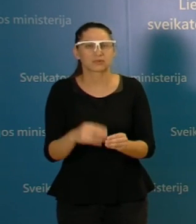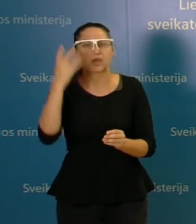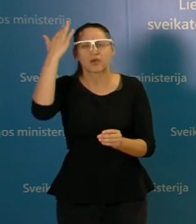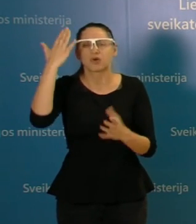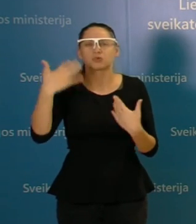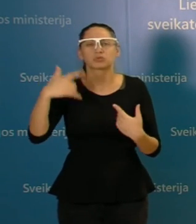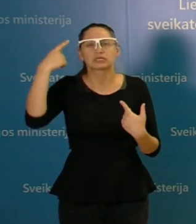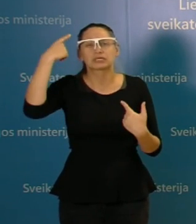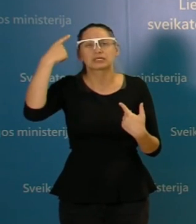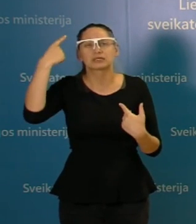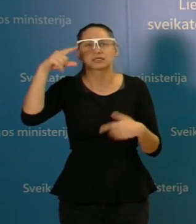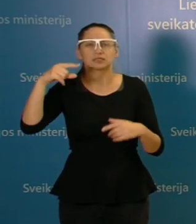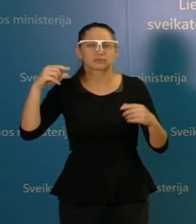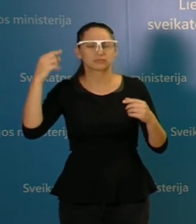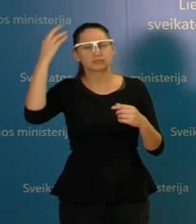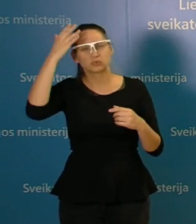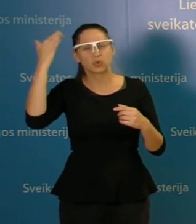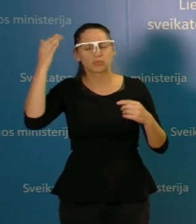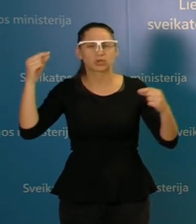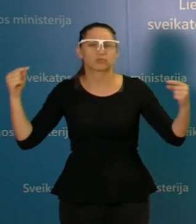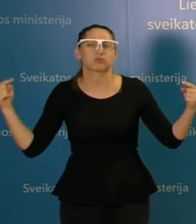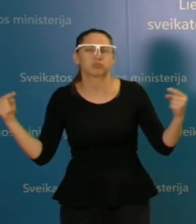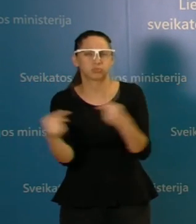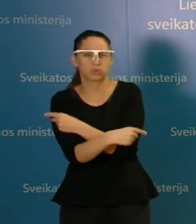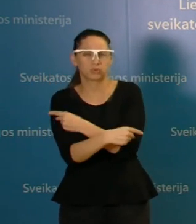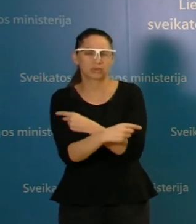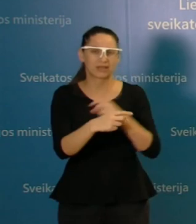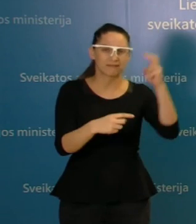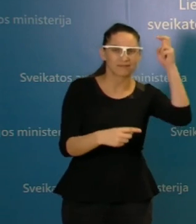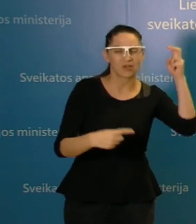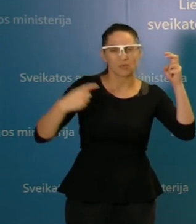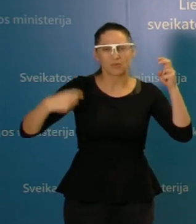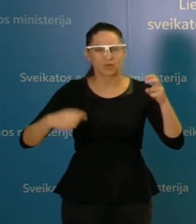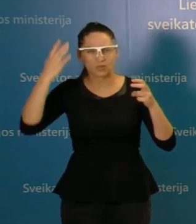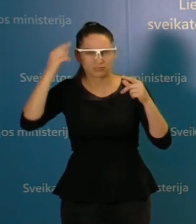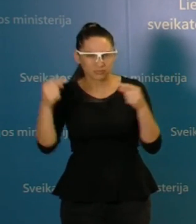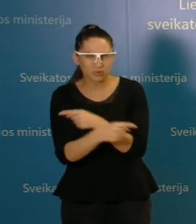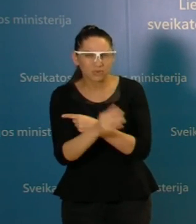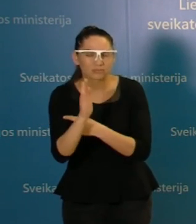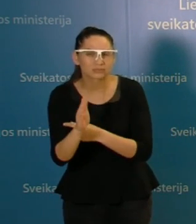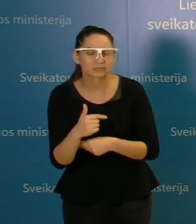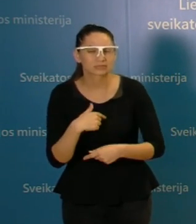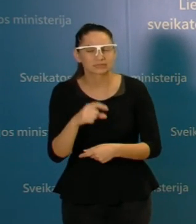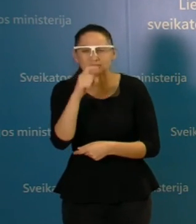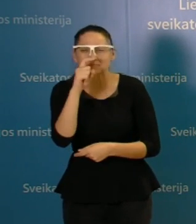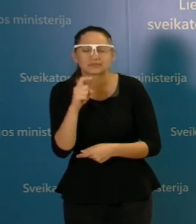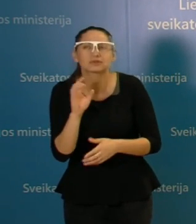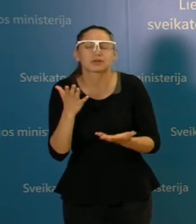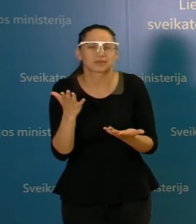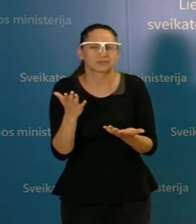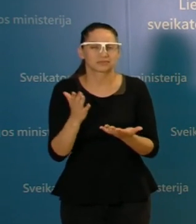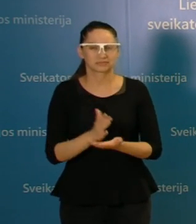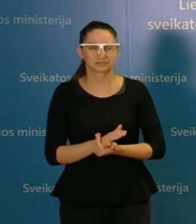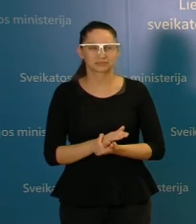kokius, nors, nežinau, kardinaliai priešingus siūlymus arba sprendimus. Man sunku būtų įsivaizduoti tokią situaciją